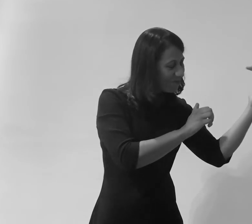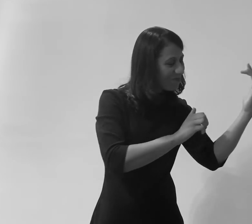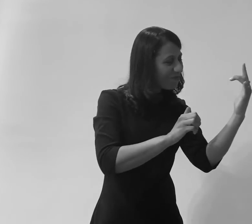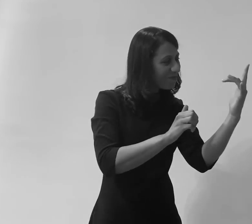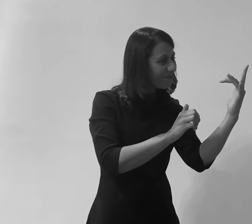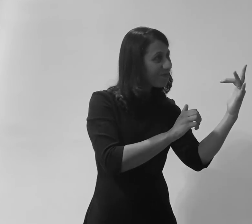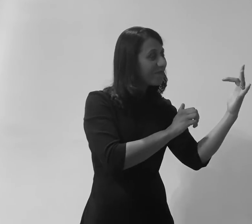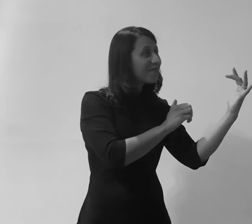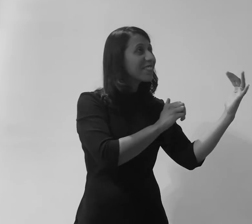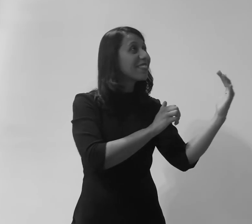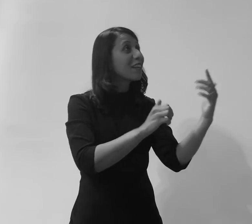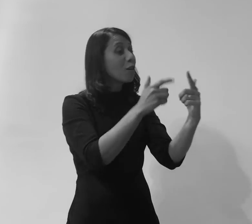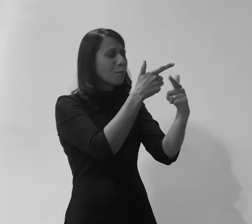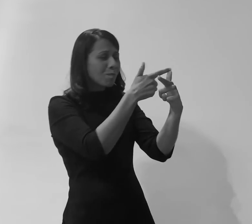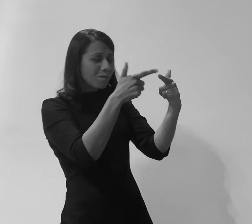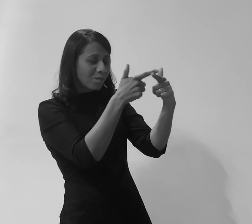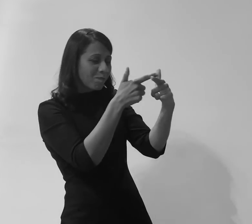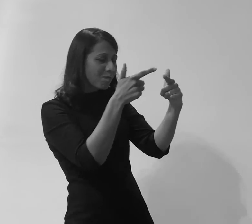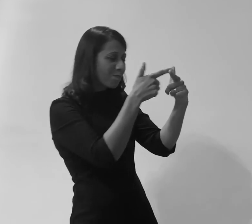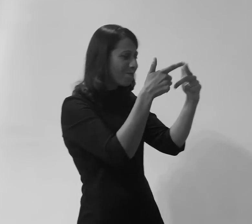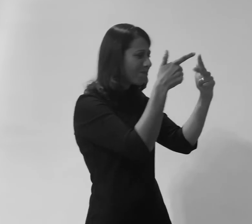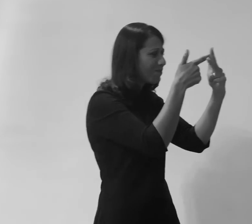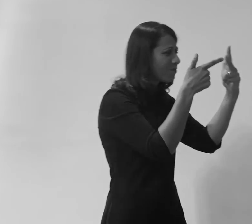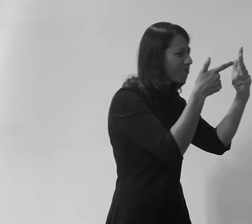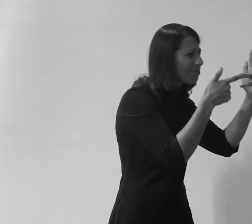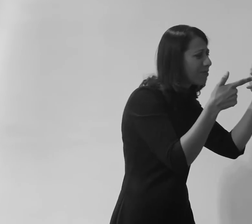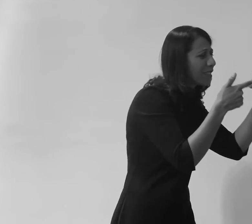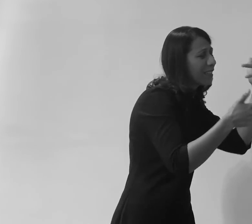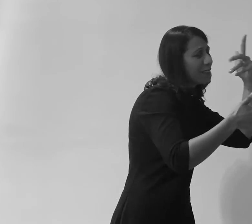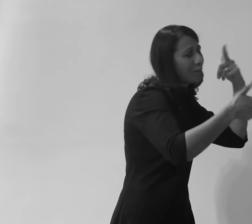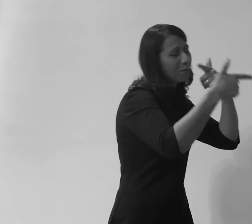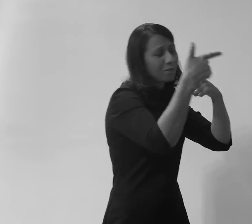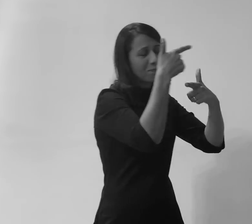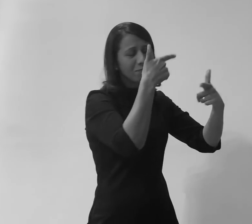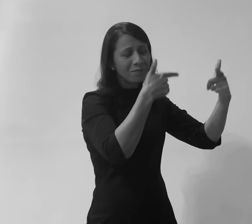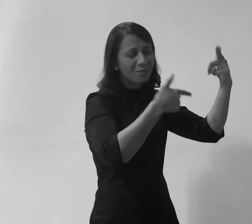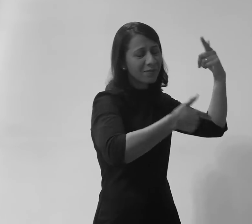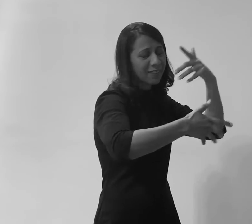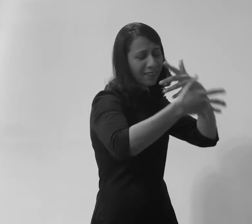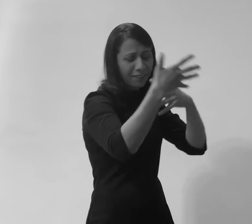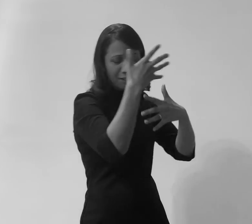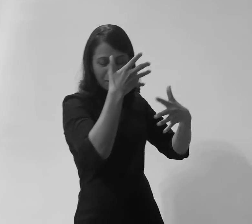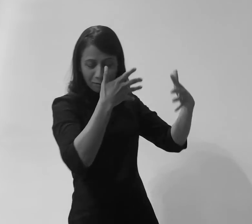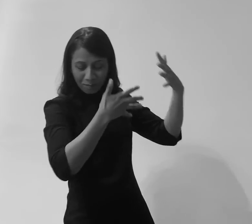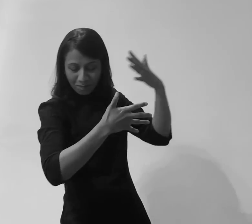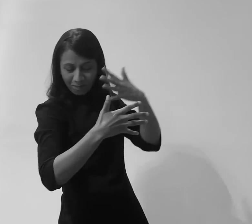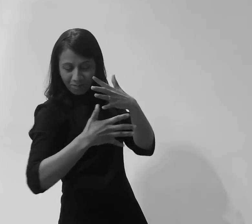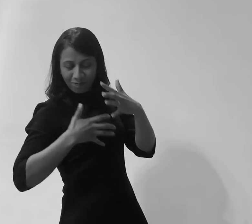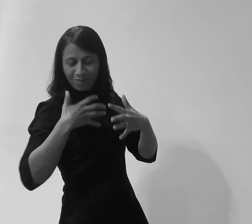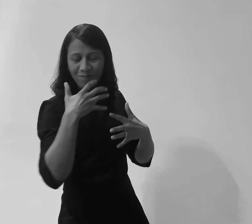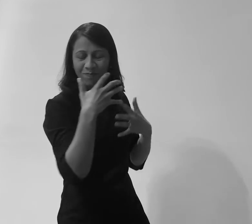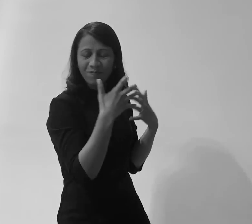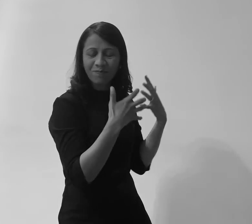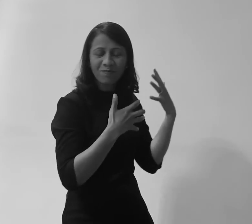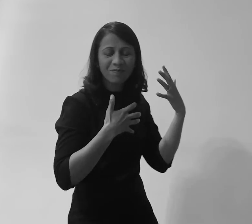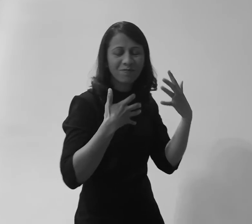Mas o deserto me cegou e sua voz não ouço